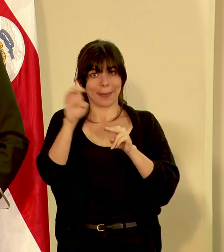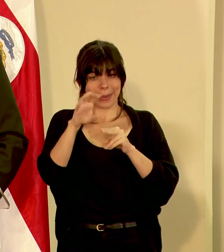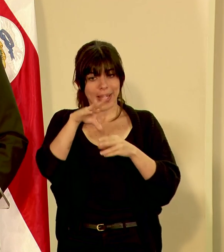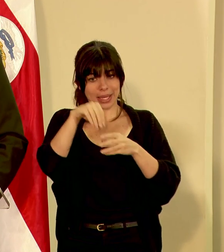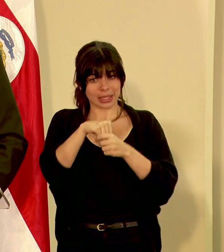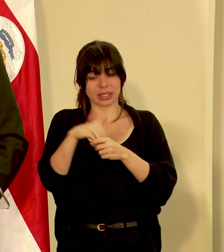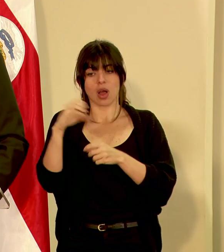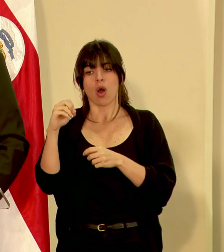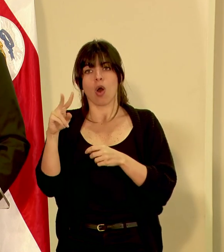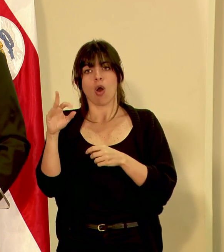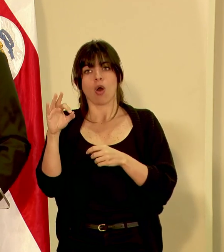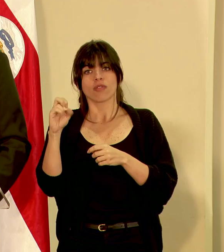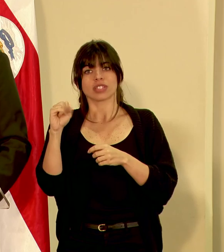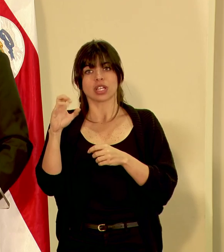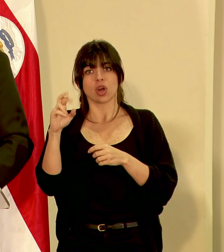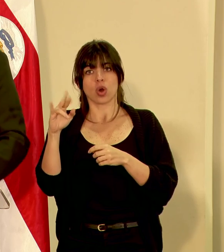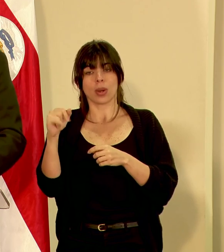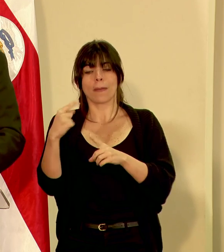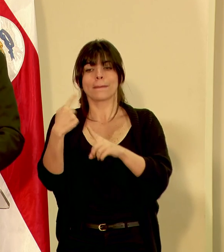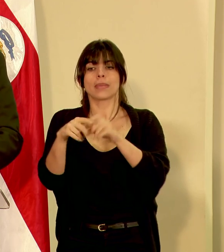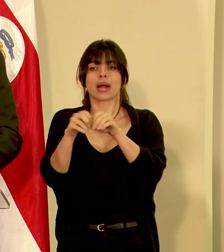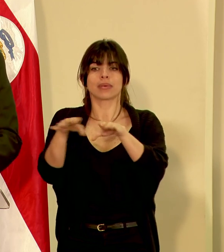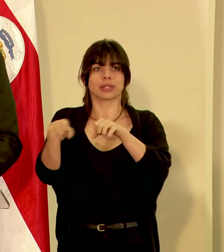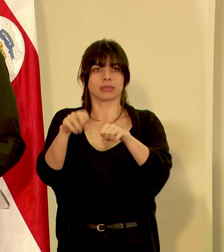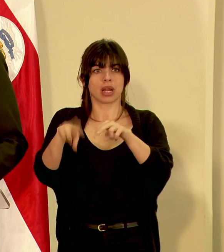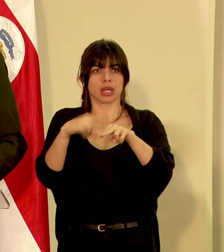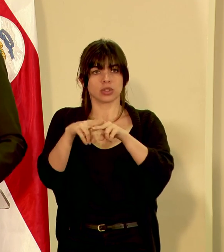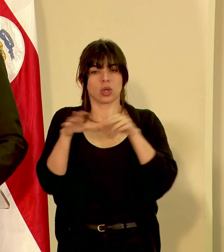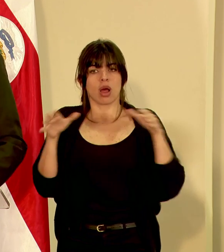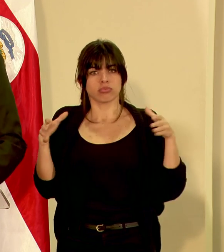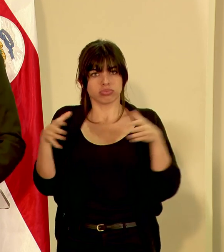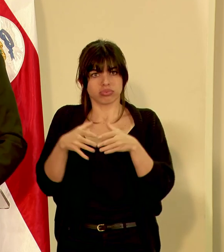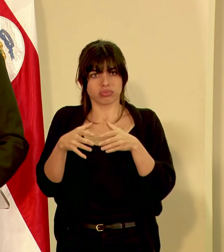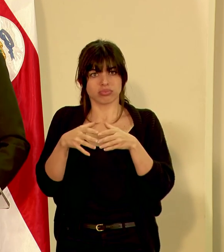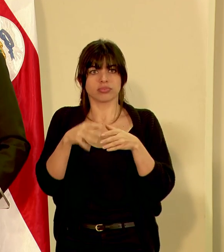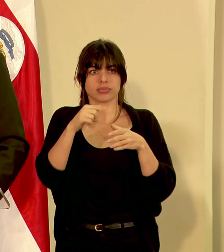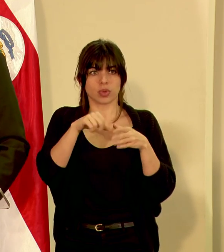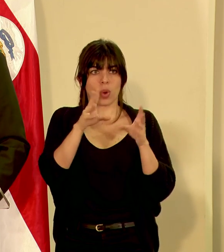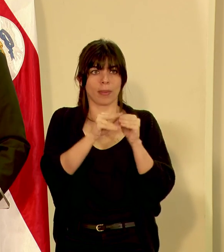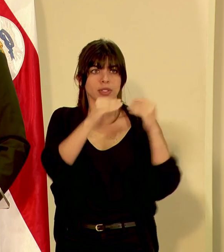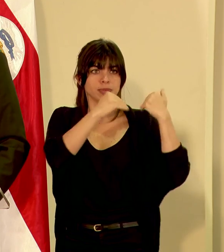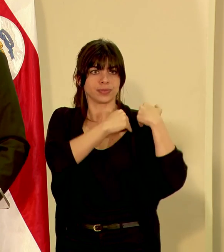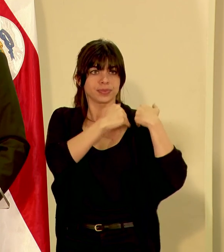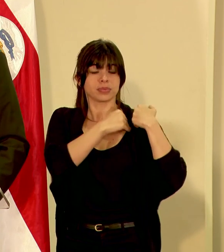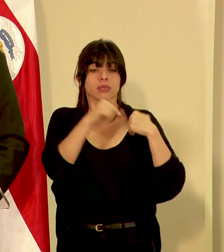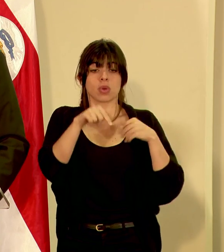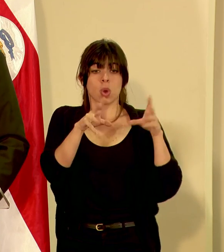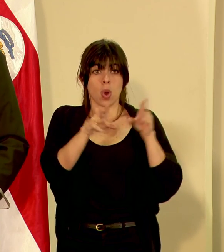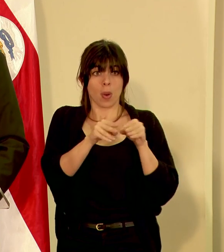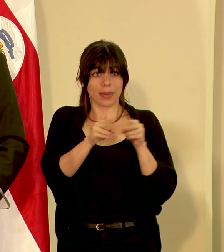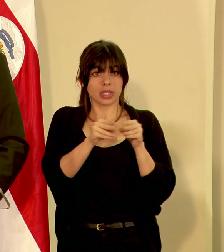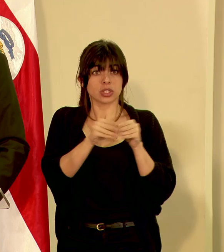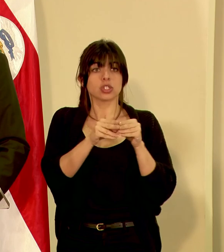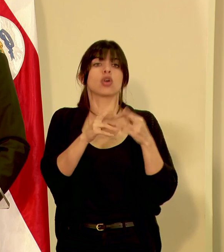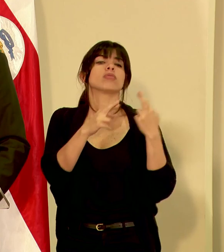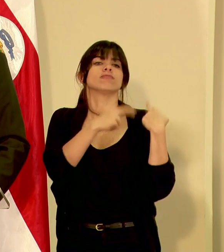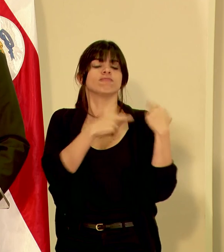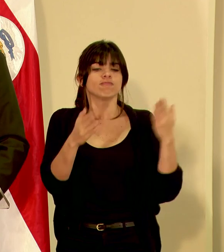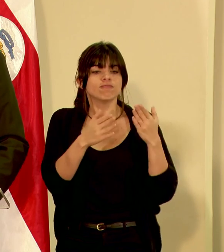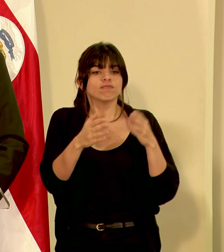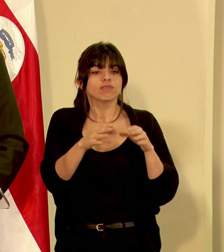el Opsicori y la Resimológica Nacional. Además, la comisión ha activado los comités